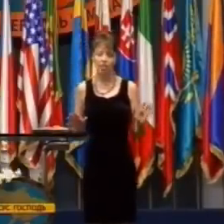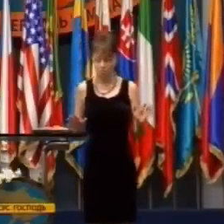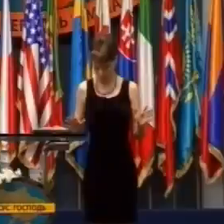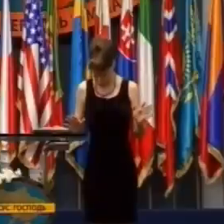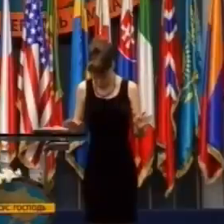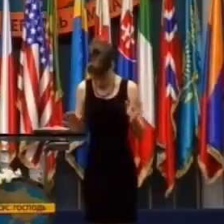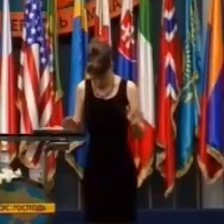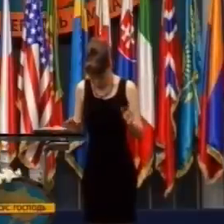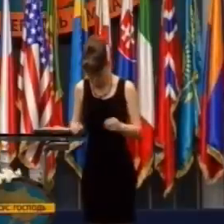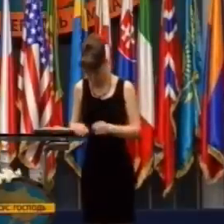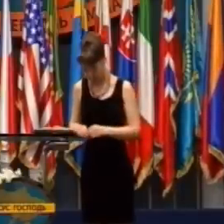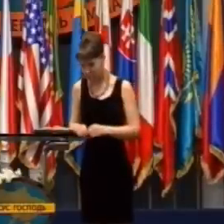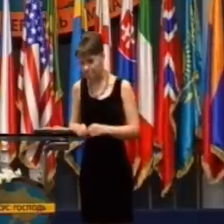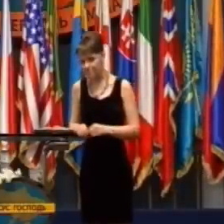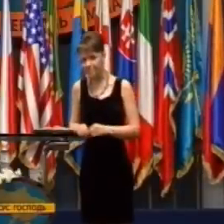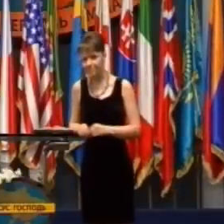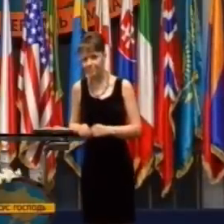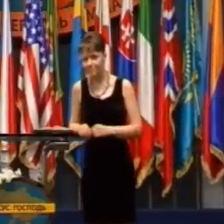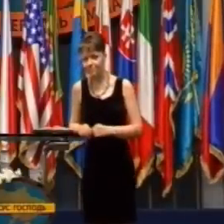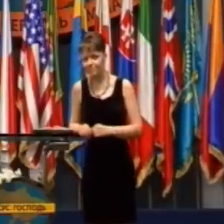Neviem, ako to Boh robí.